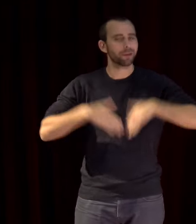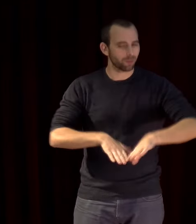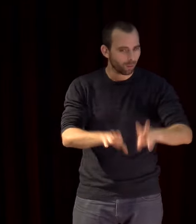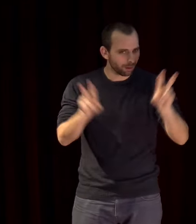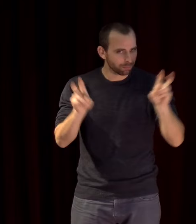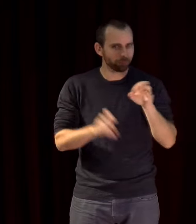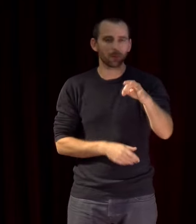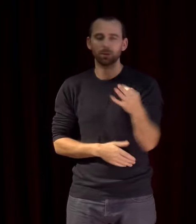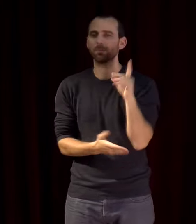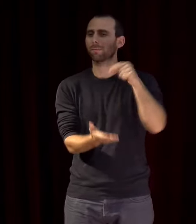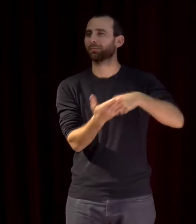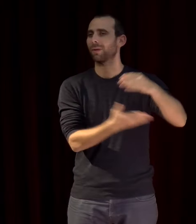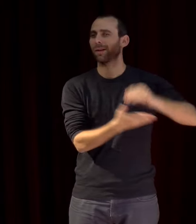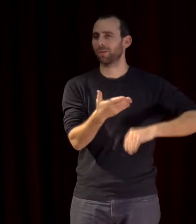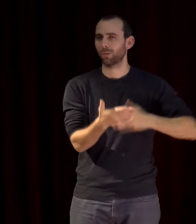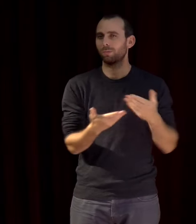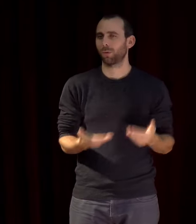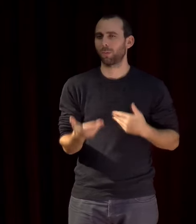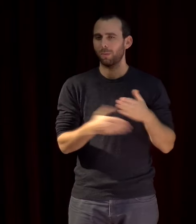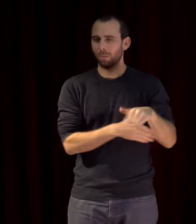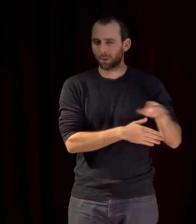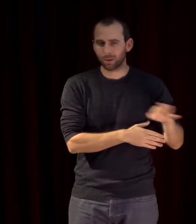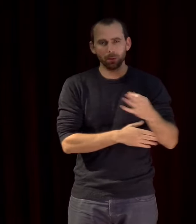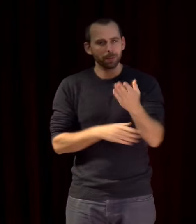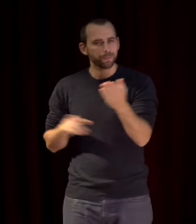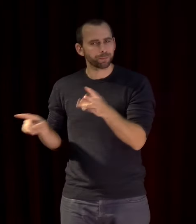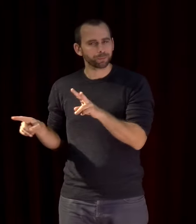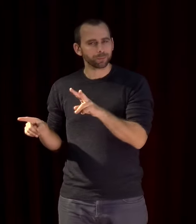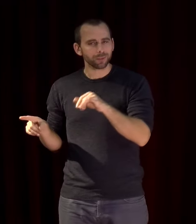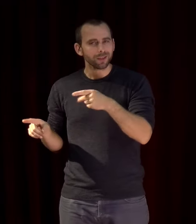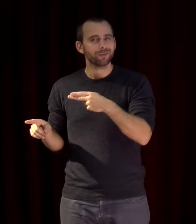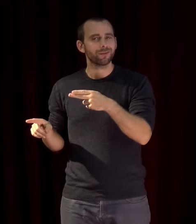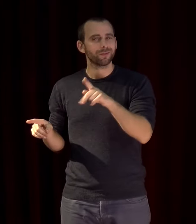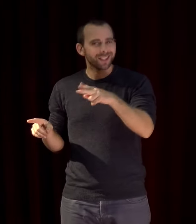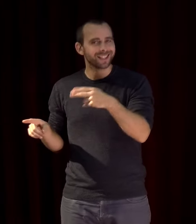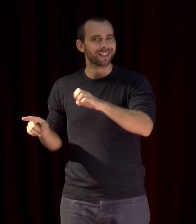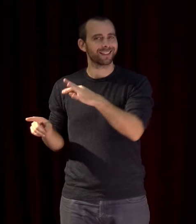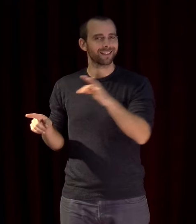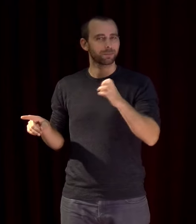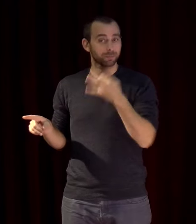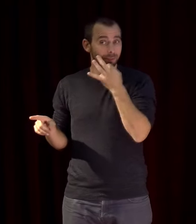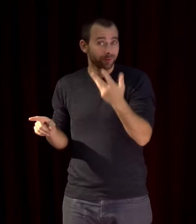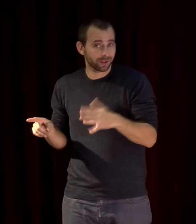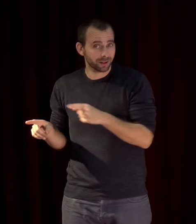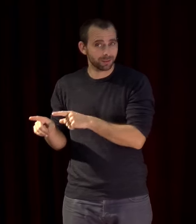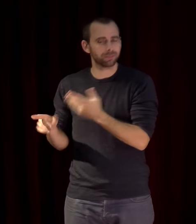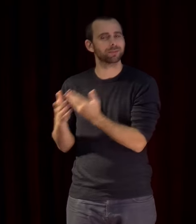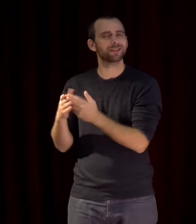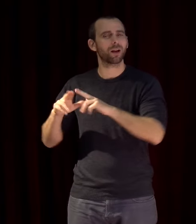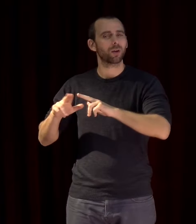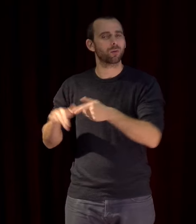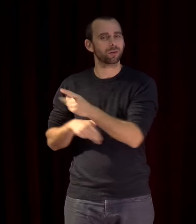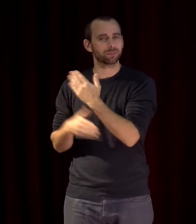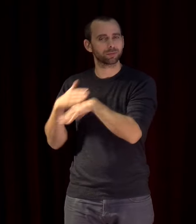écritures contemporaines à Montpellier. La Vignette, je l'ai déjà dit, mais on peut le redire, la Vignette, scène conventionnée à l